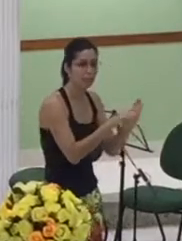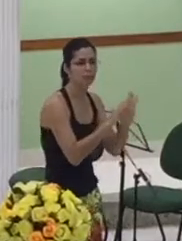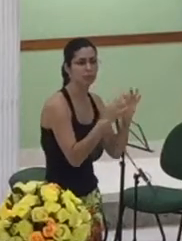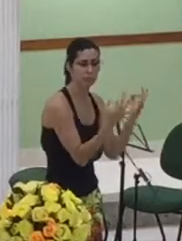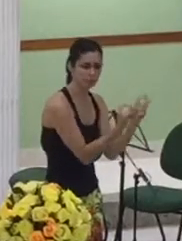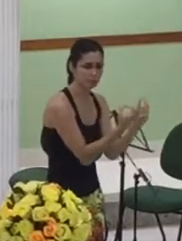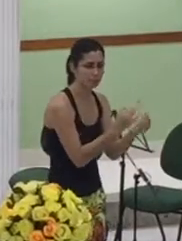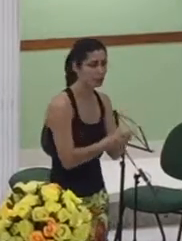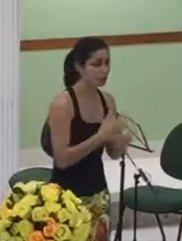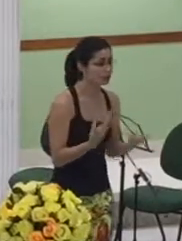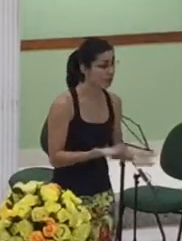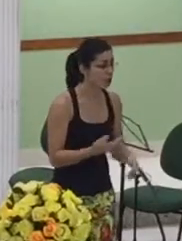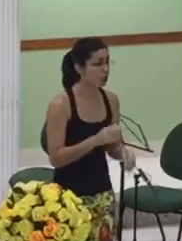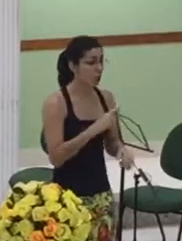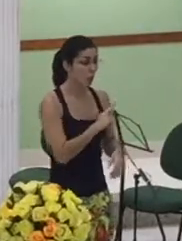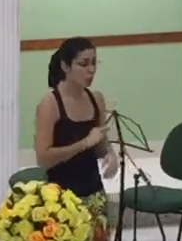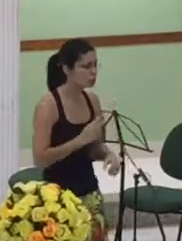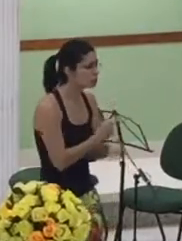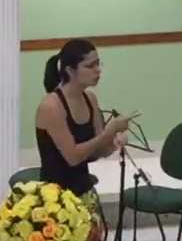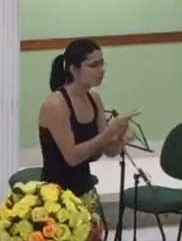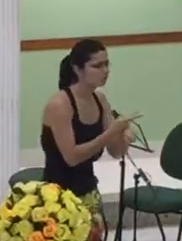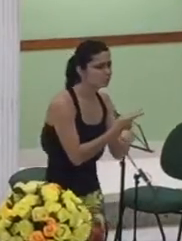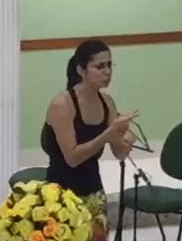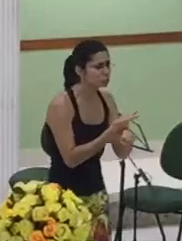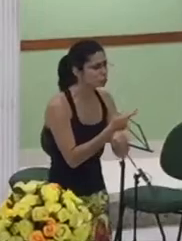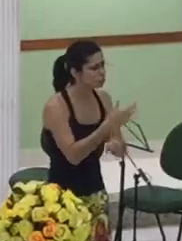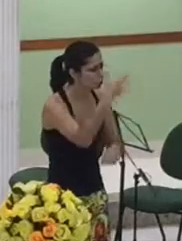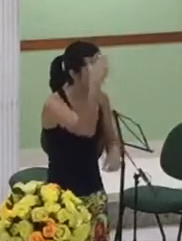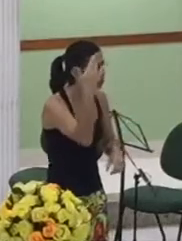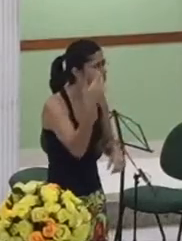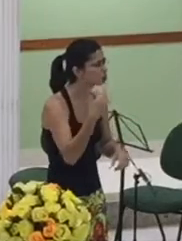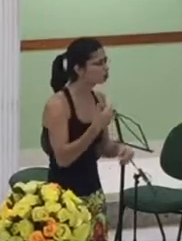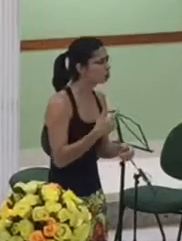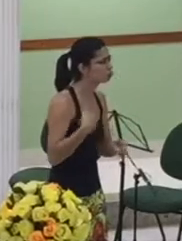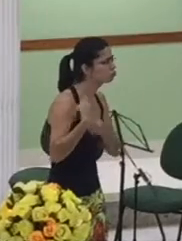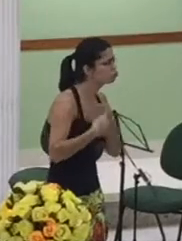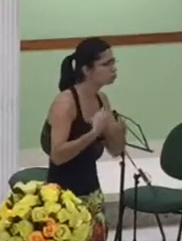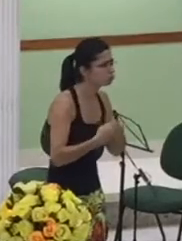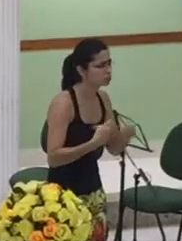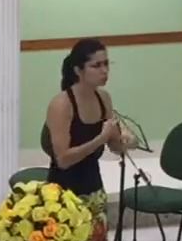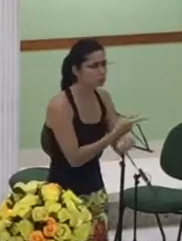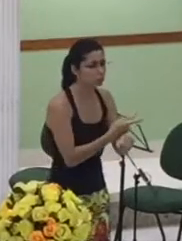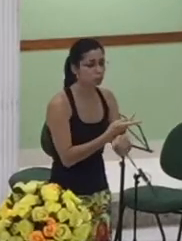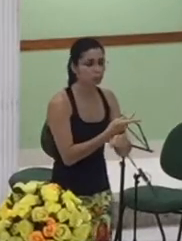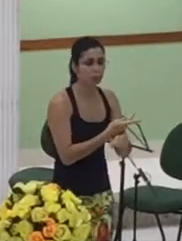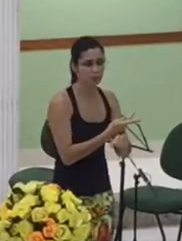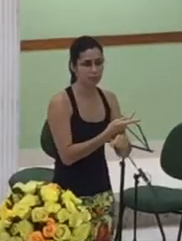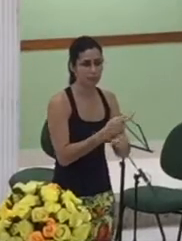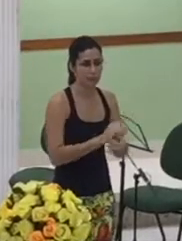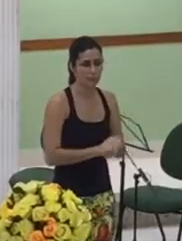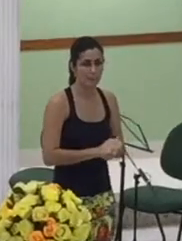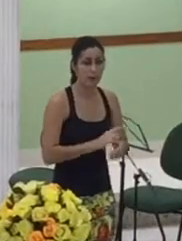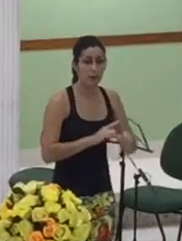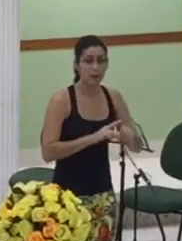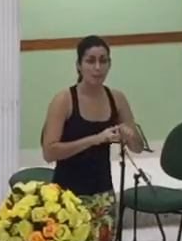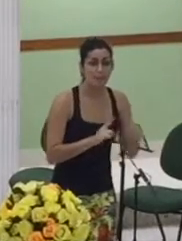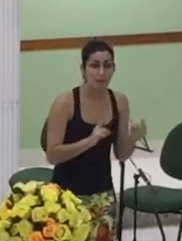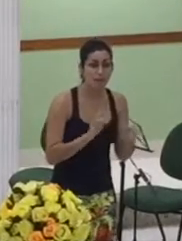mostrar qualquer beleza natural nos diz a palavra de Deus que ela se leitou calmamente aos